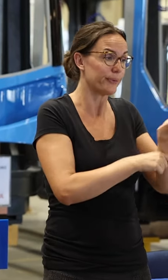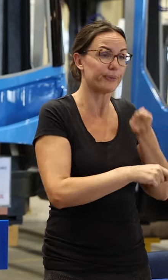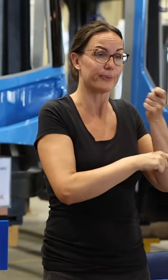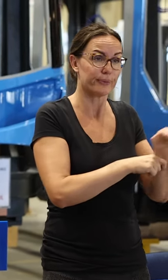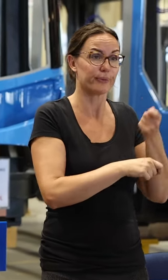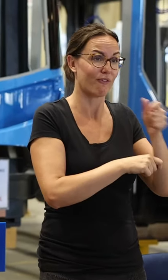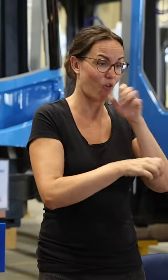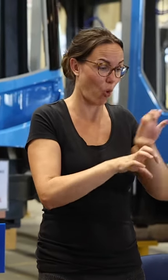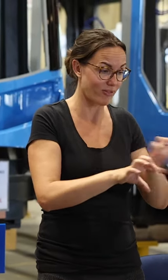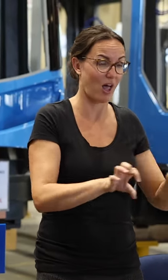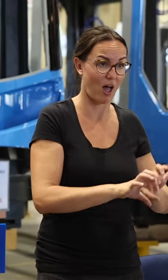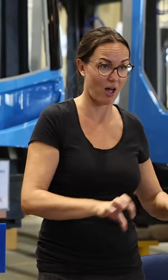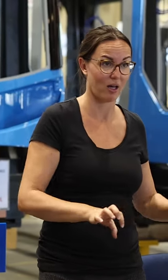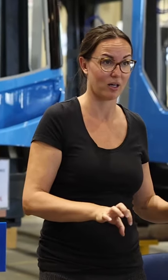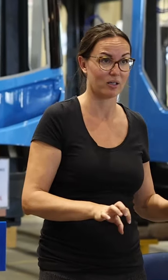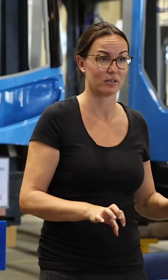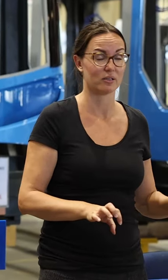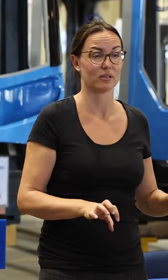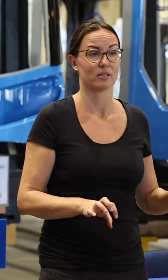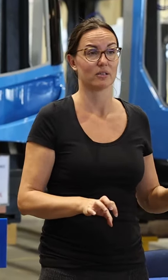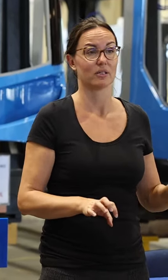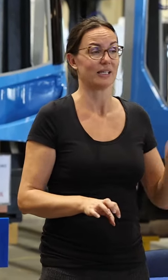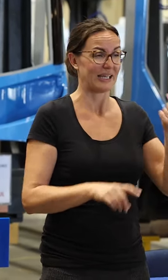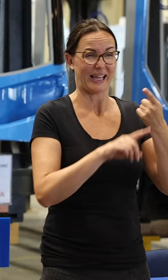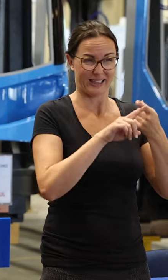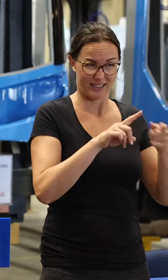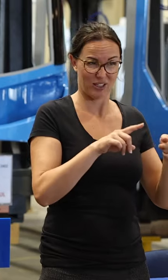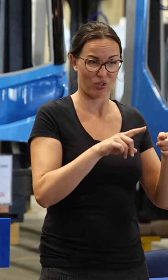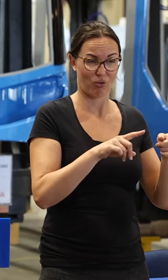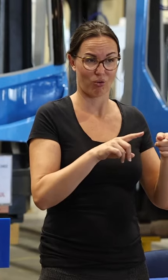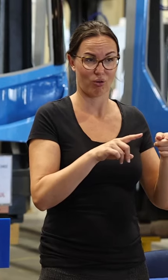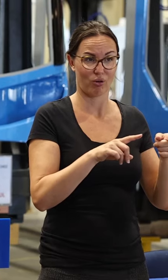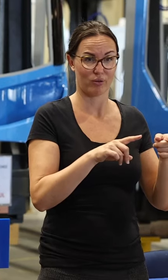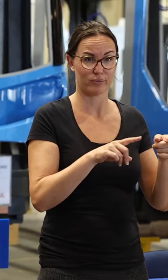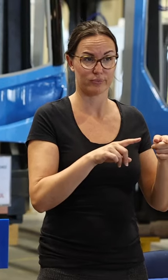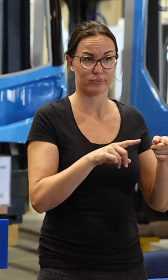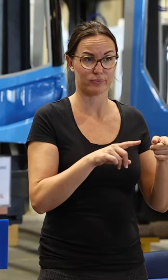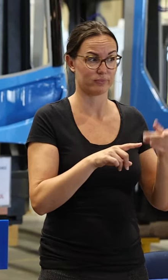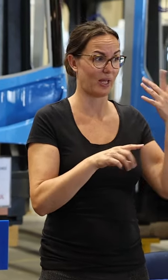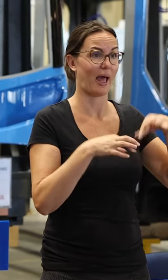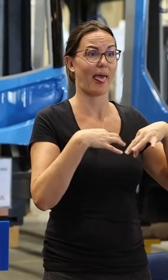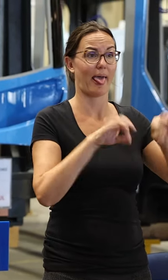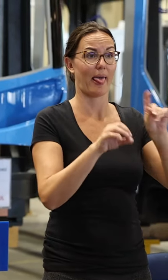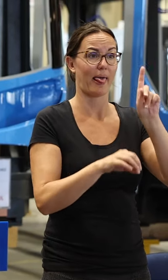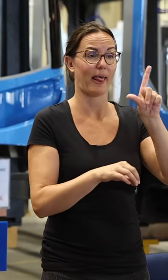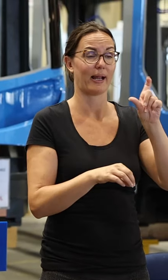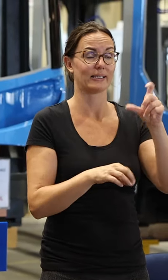mrežu. U tom smislu znate vrlo dobro da je dio tih radova bio i u Ilici,